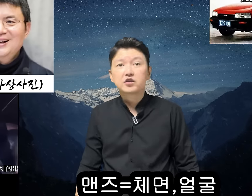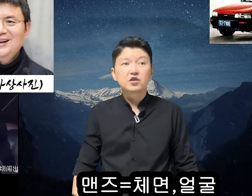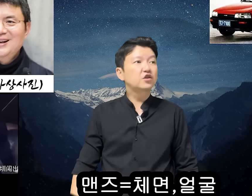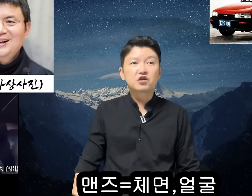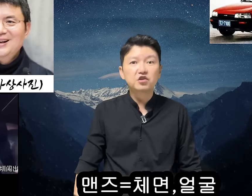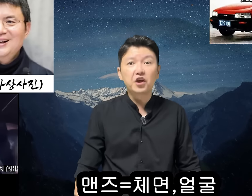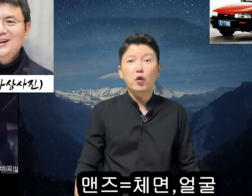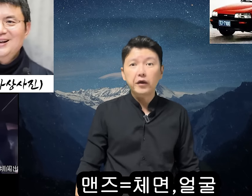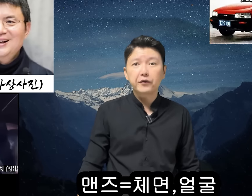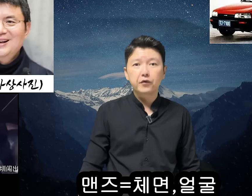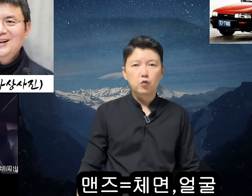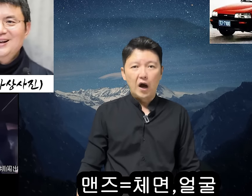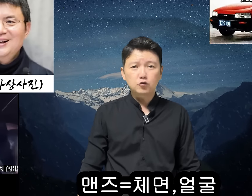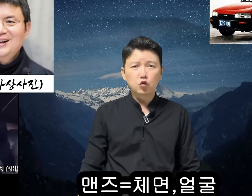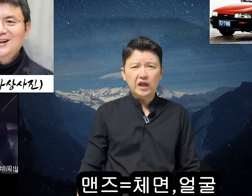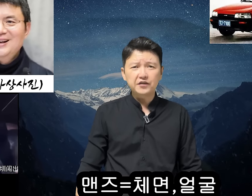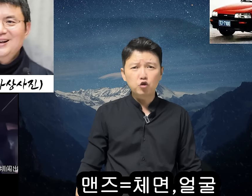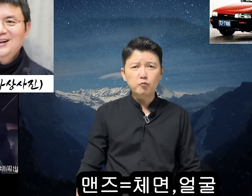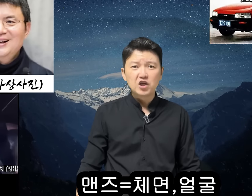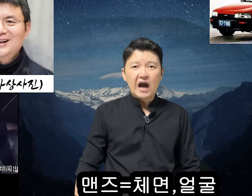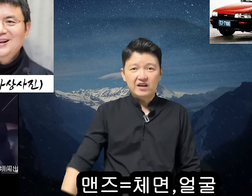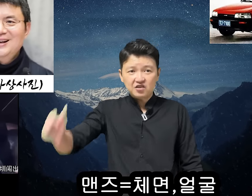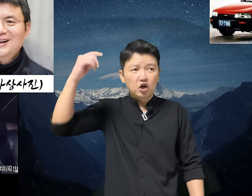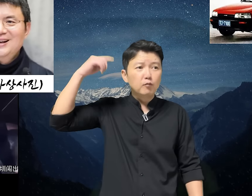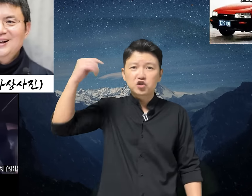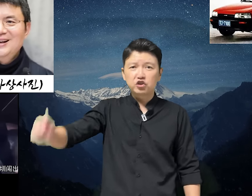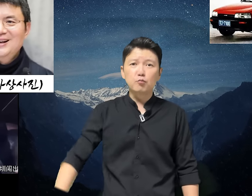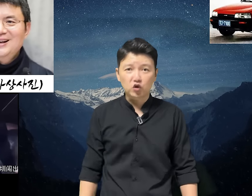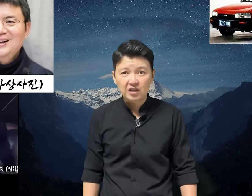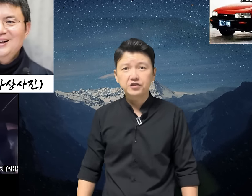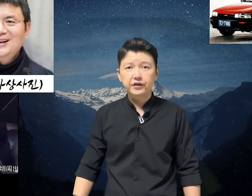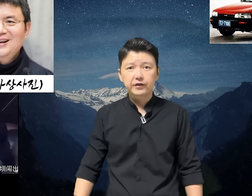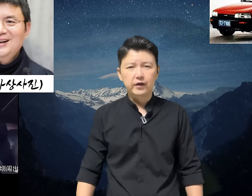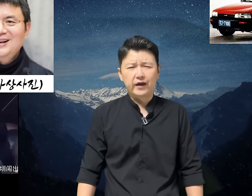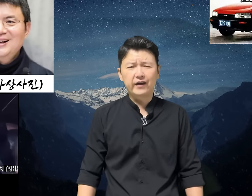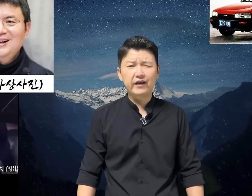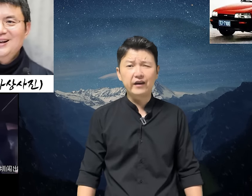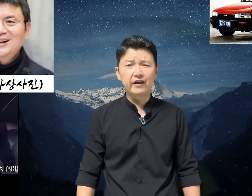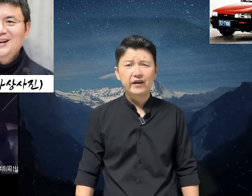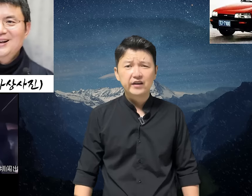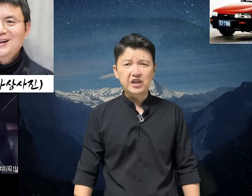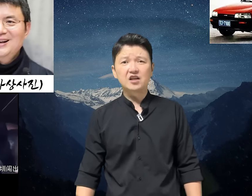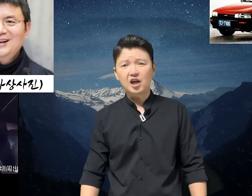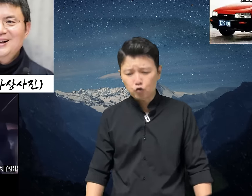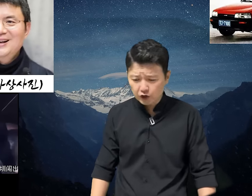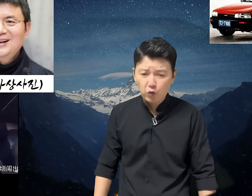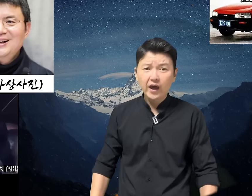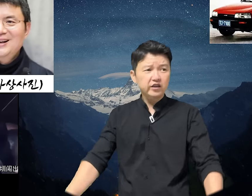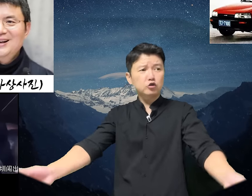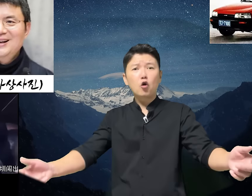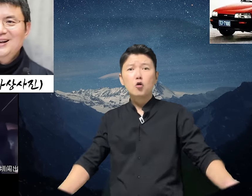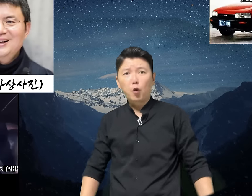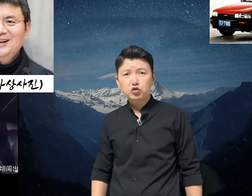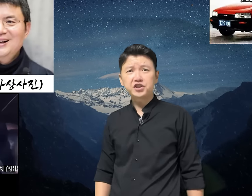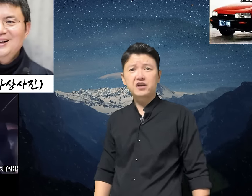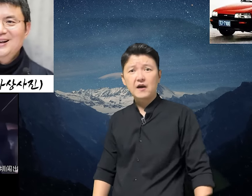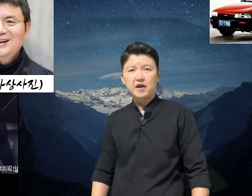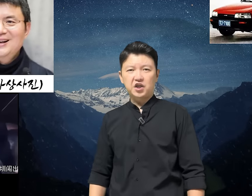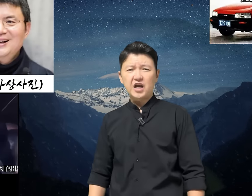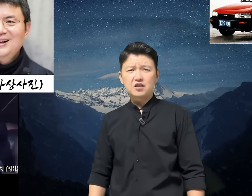그, 근데 왜요? 왕퉁다 이놈은 알아쳐먹지를 못하는데요. 에헤, 장사꾼이 왜 이리도 모르실까? 제가 그